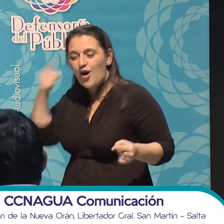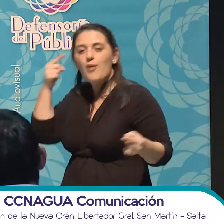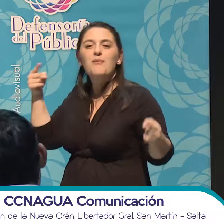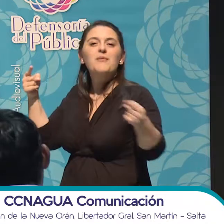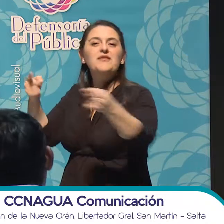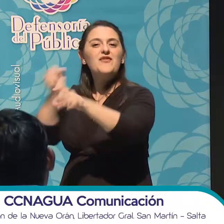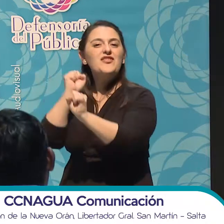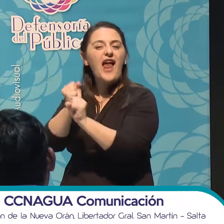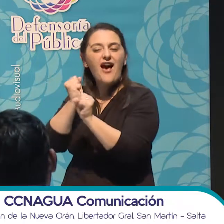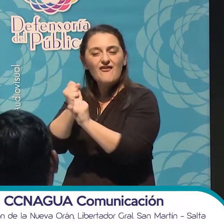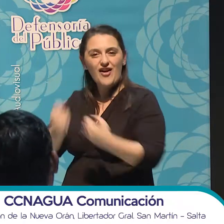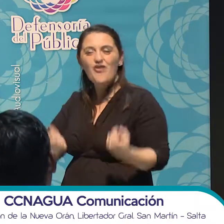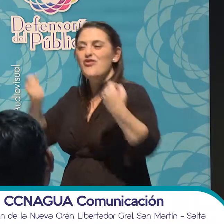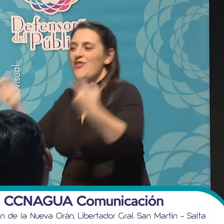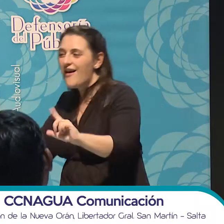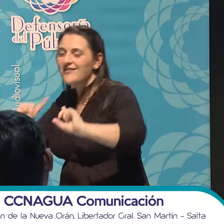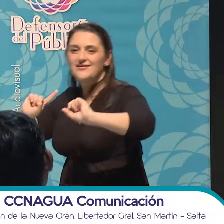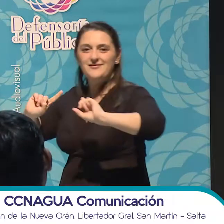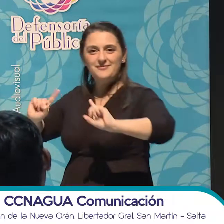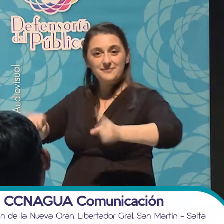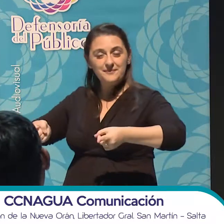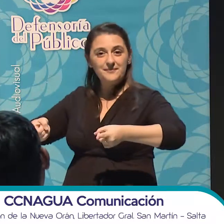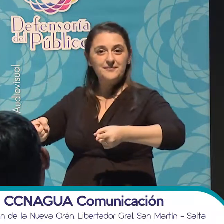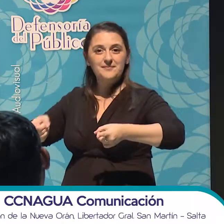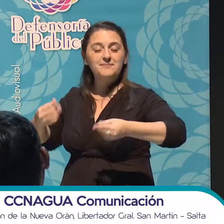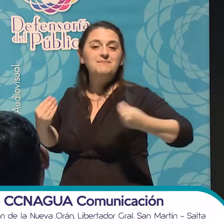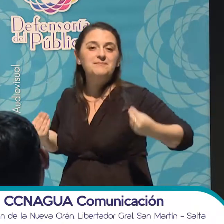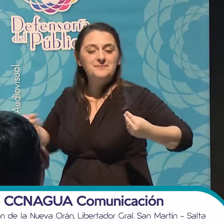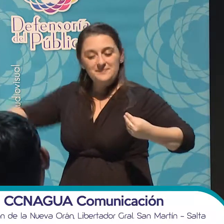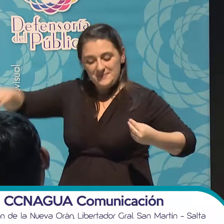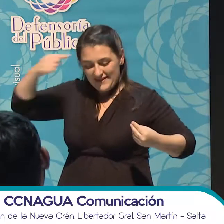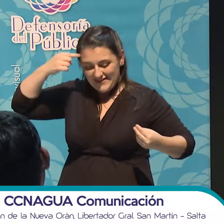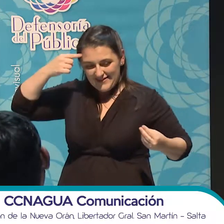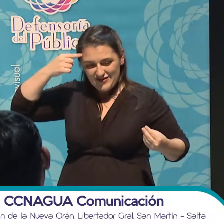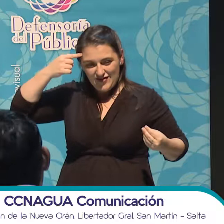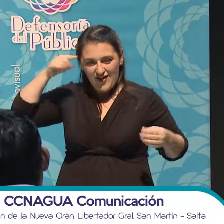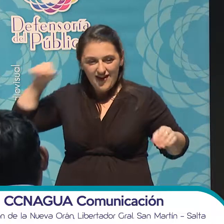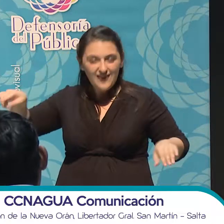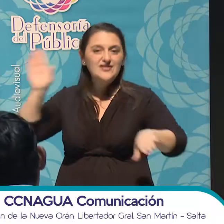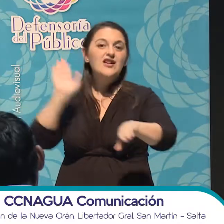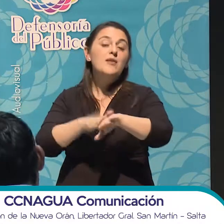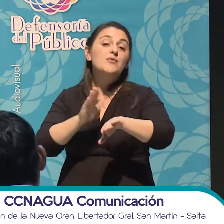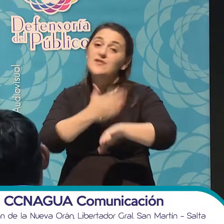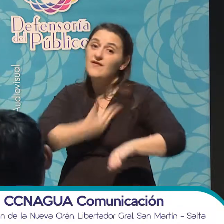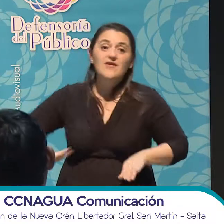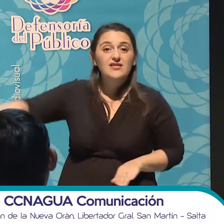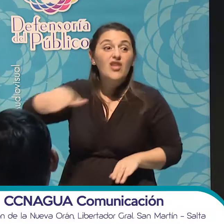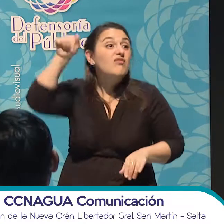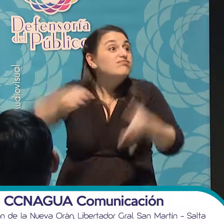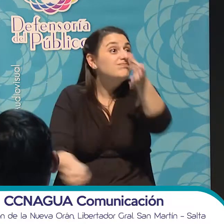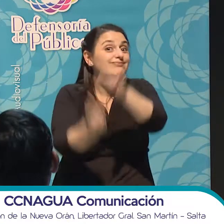trabajo también a la Defensoría porque creo que es parte de la responsabilidad del Estado generar esto.